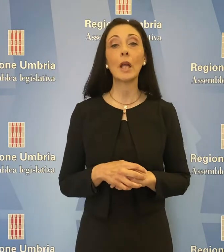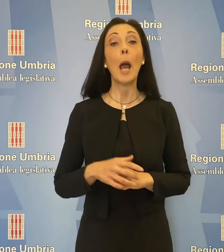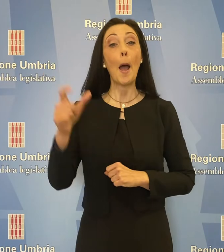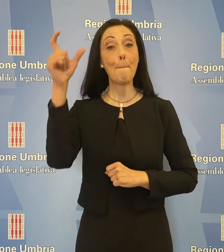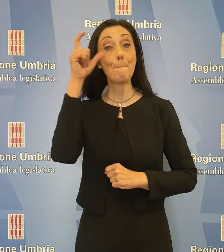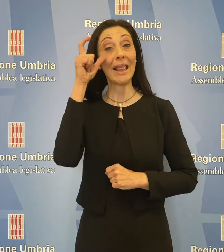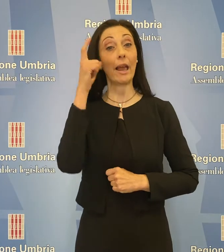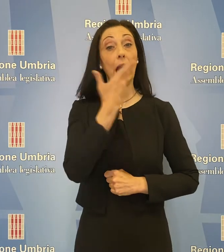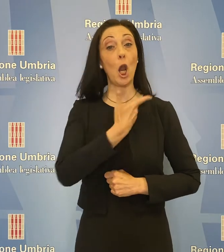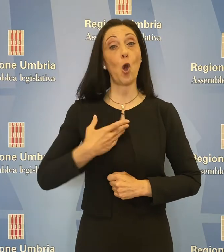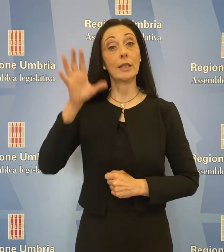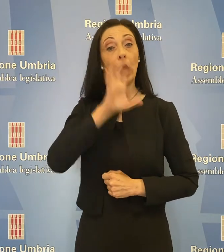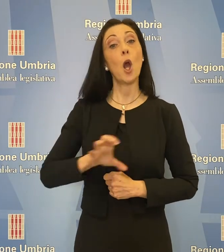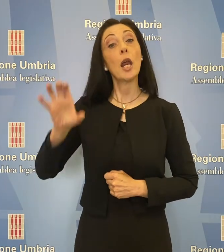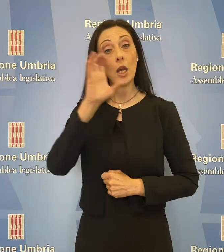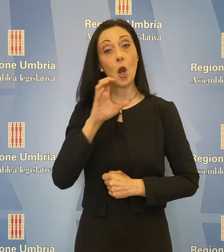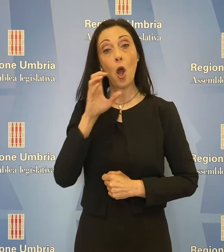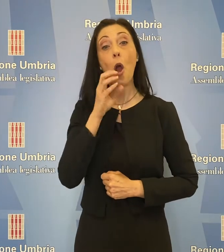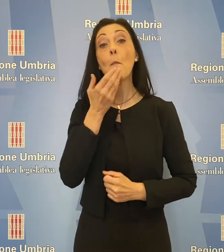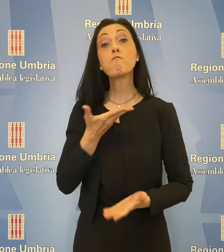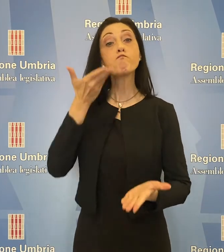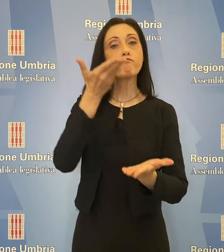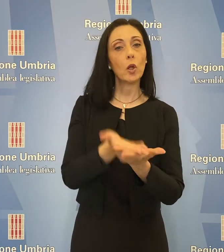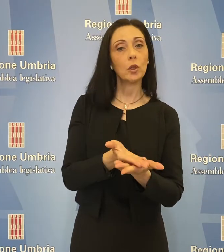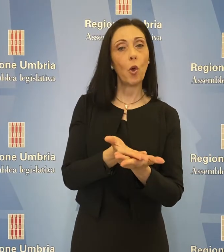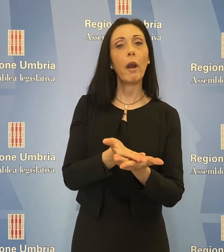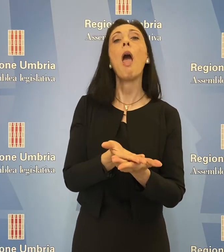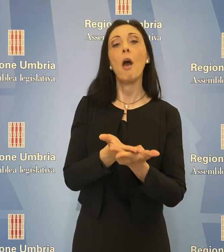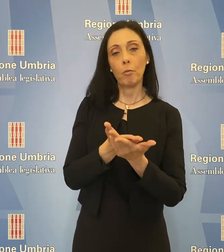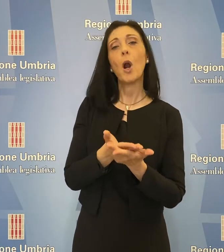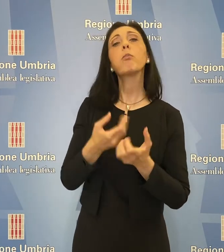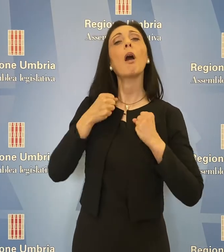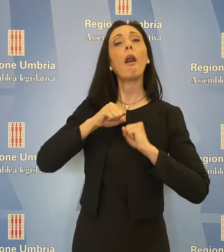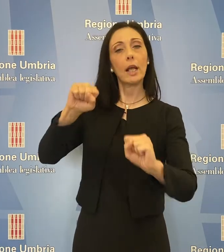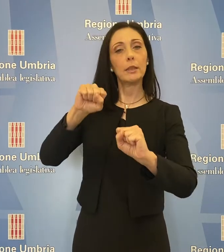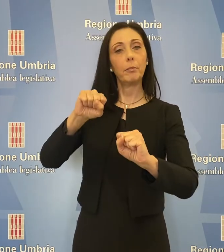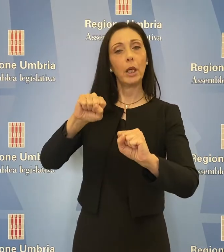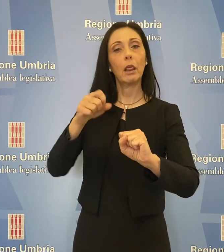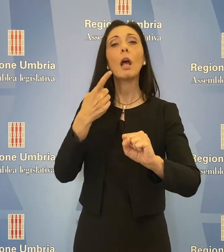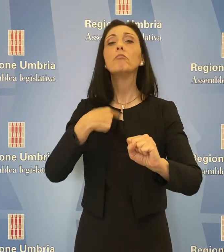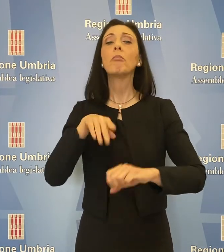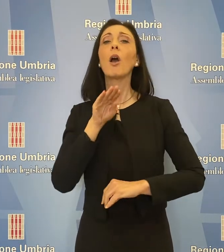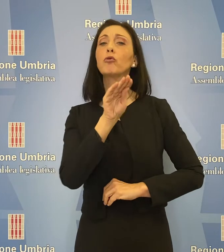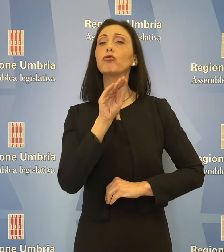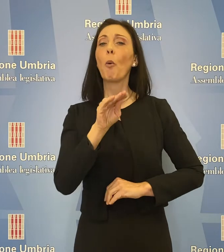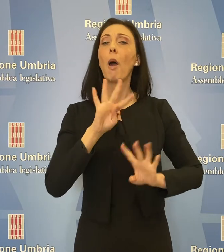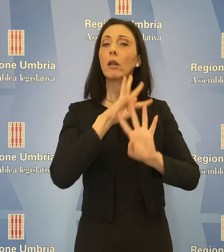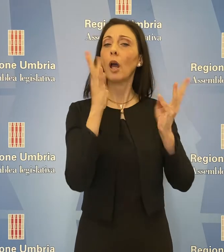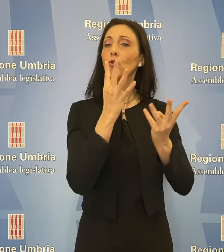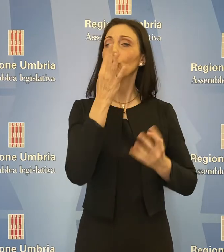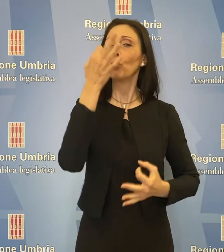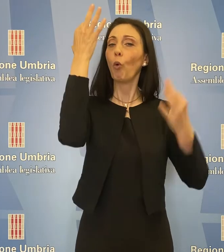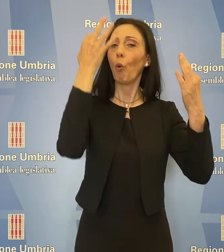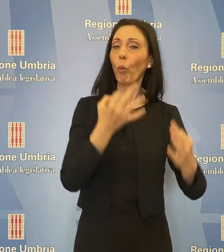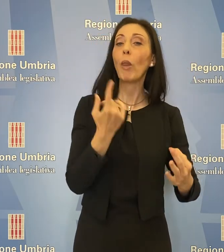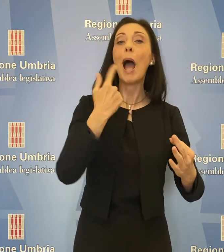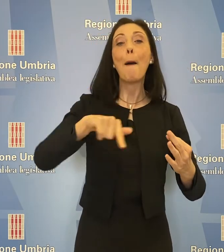Respinta la mozione del consigliere regionale Michele Bettarelli del PD, che chiedeva l'impegno della Giunta sul